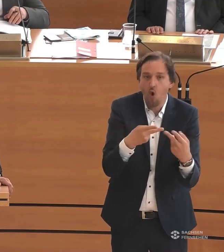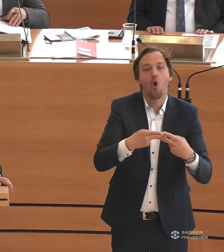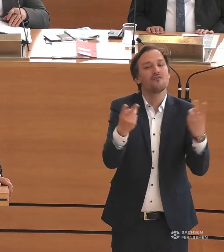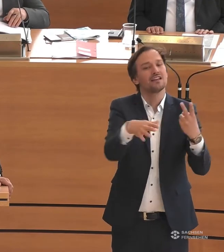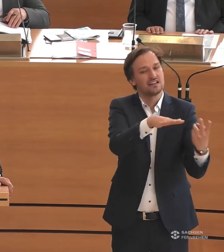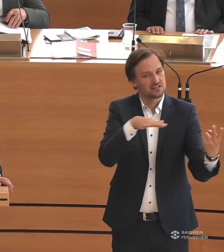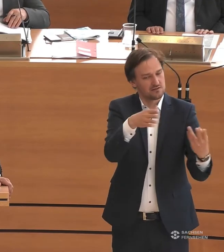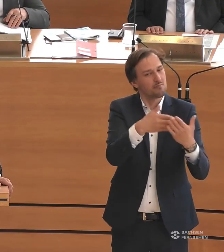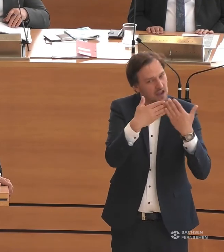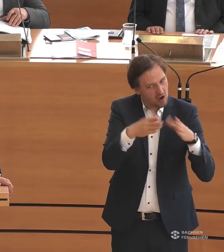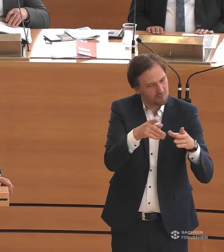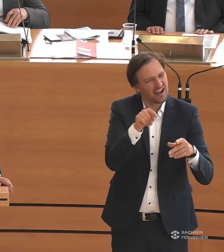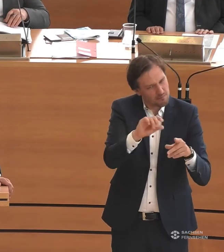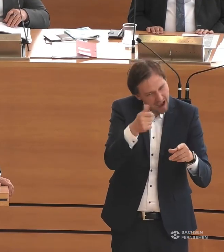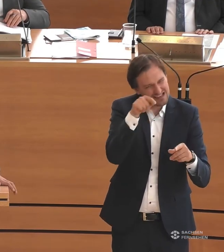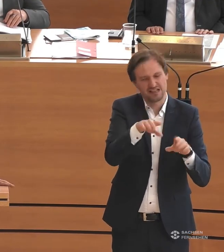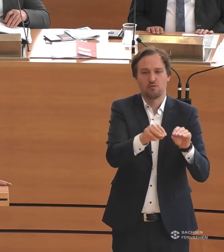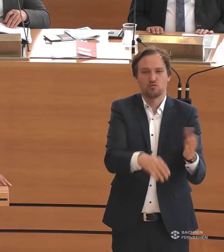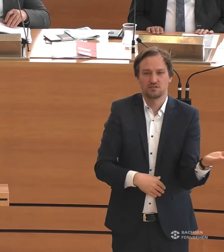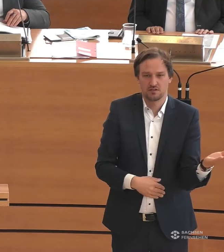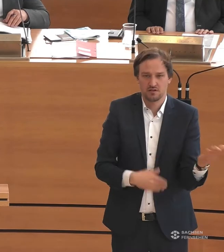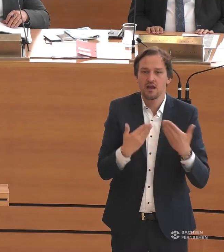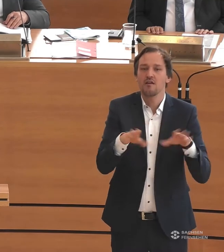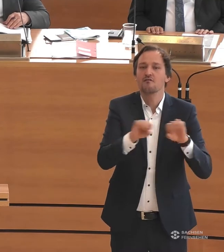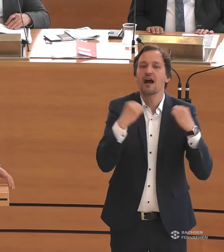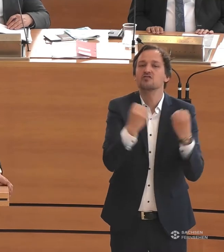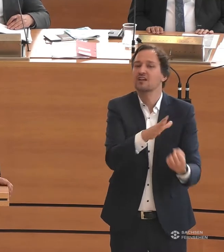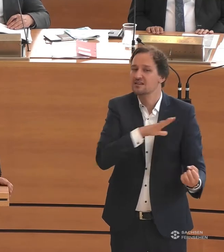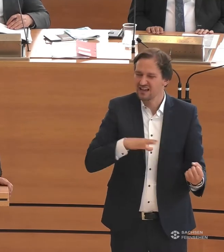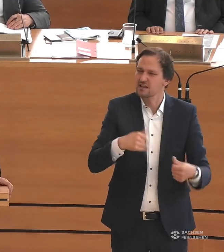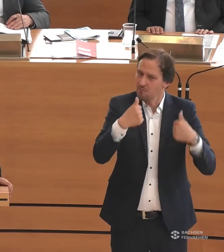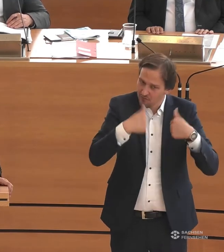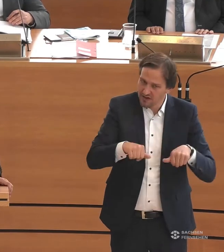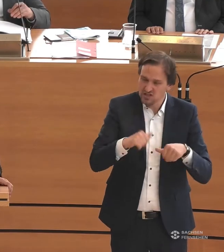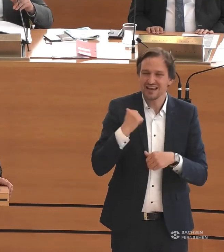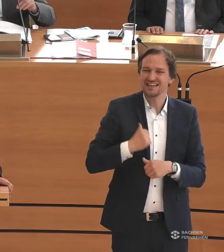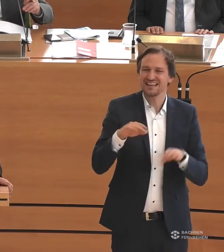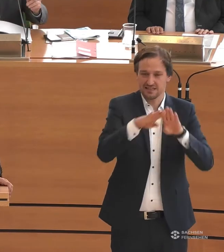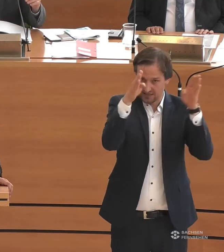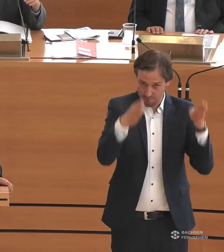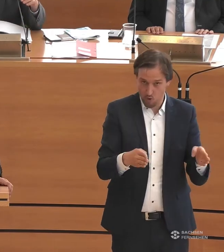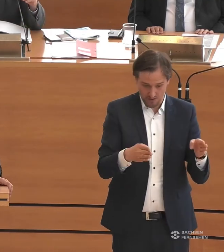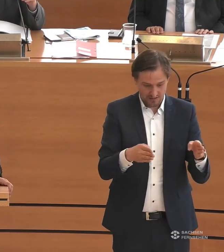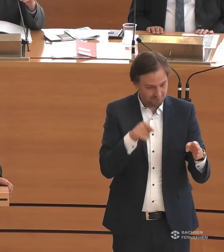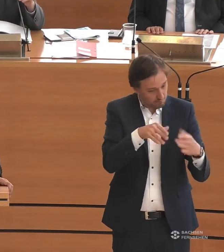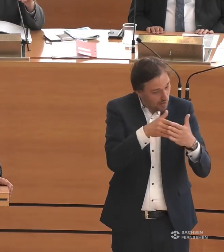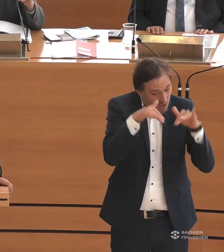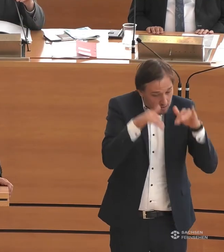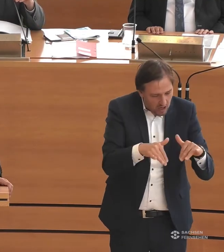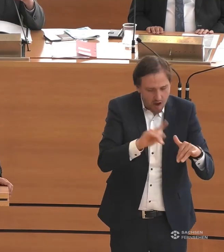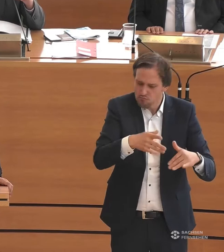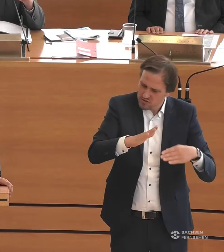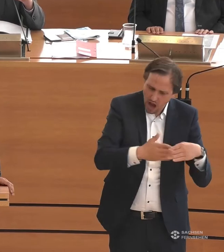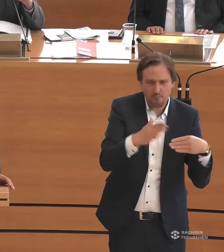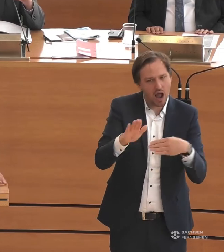eingesetzt werden. Wir haben uns als Freistaat Sachsen verpflichtet, dass die Dienstgebäude des Freistaats Sachsens von Barrieren befreit werden